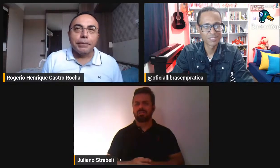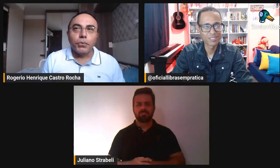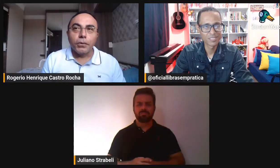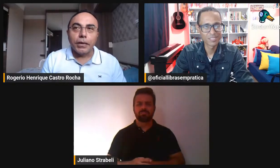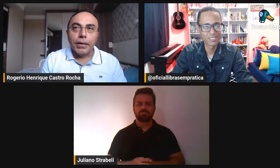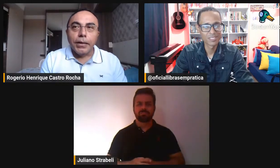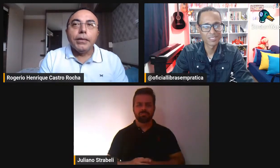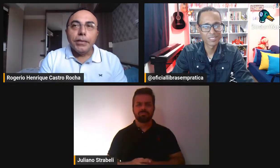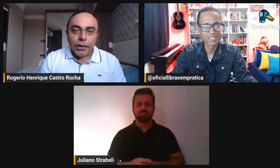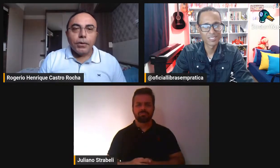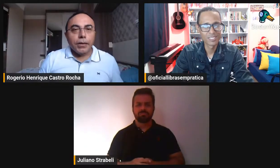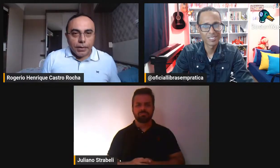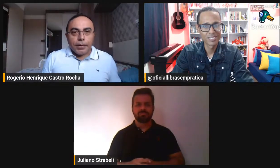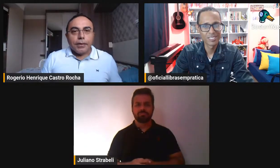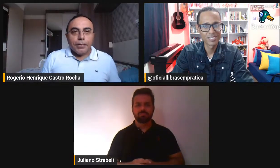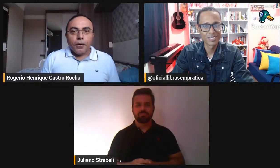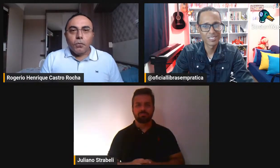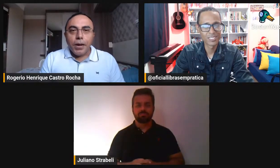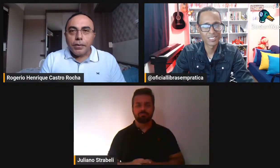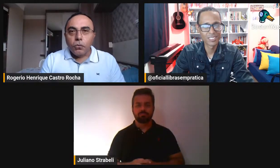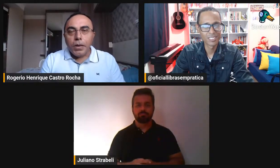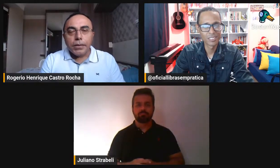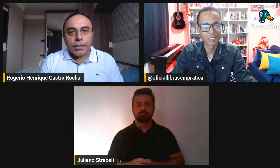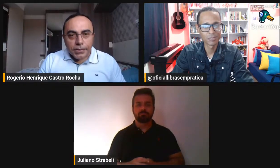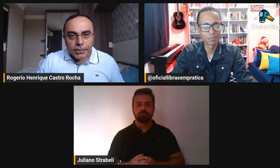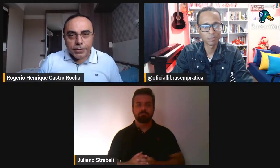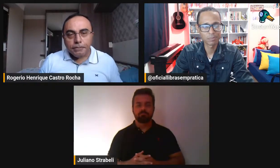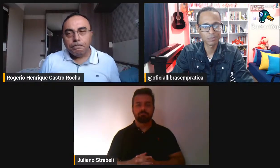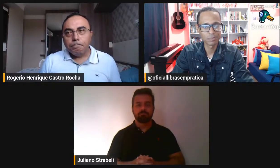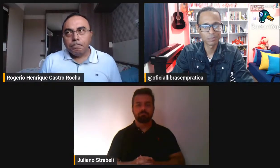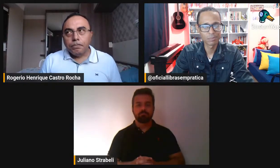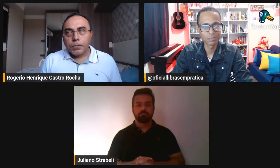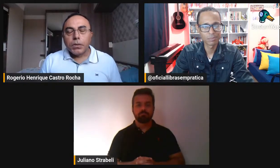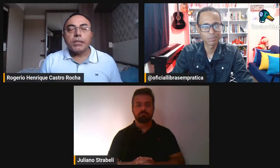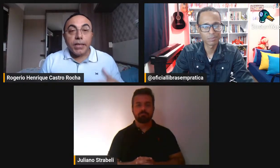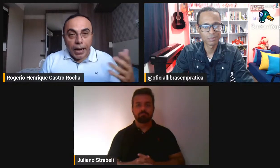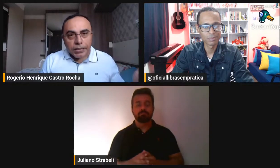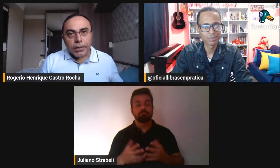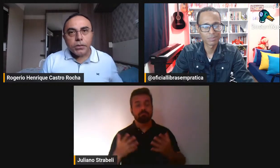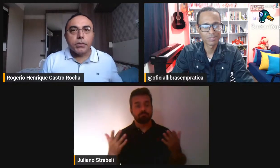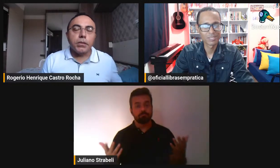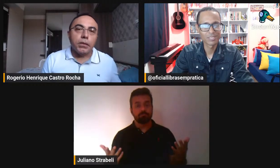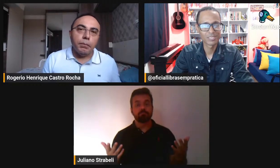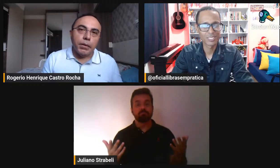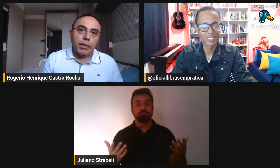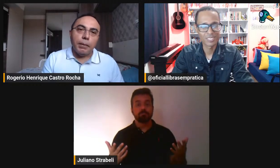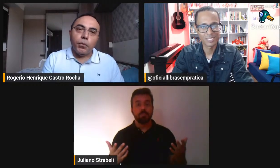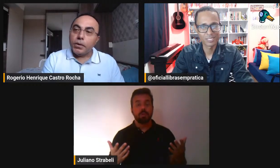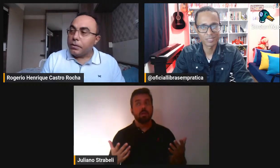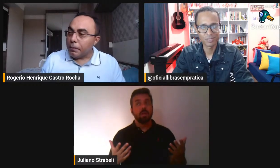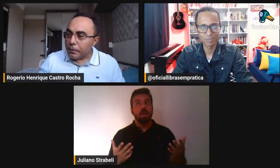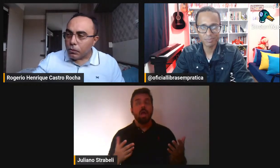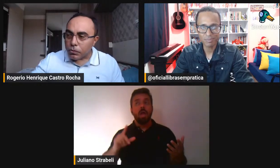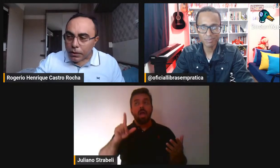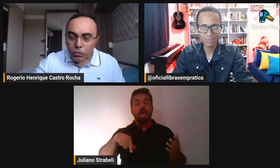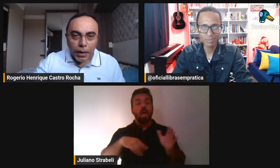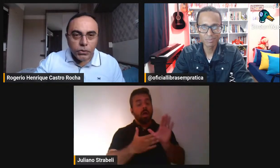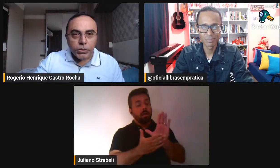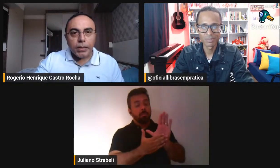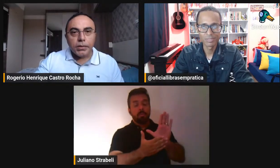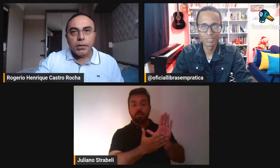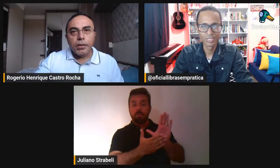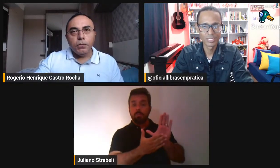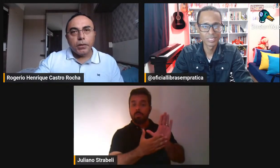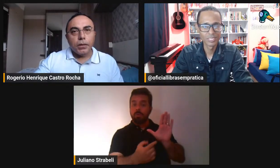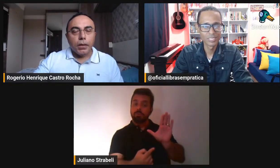apreciada por alguém. Então, é uma das características que também tem a poesia que eu tento